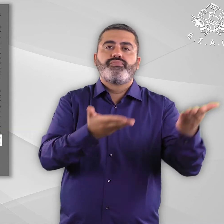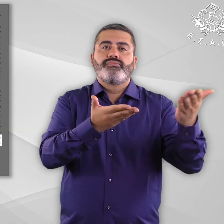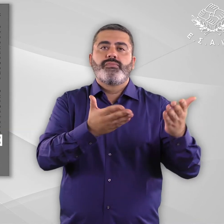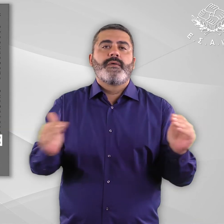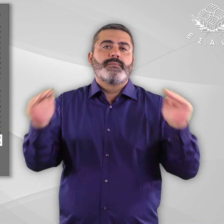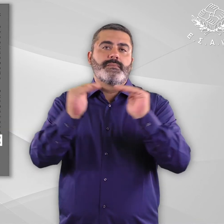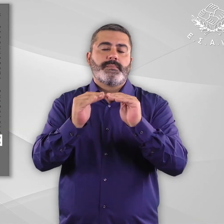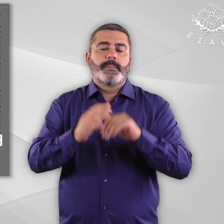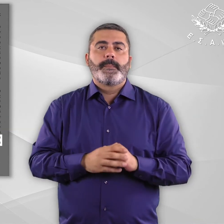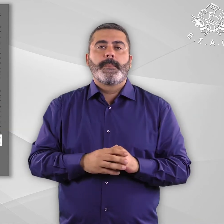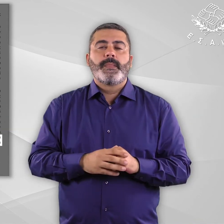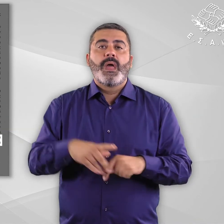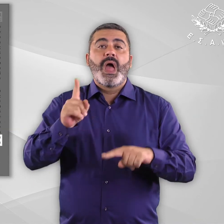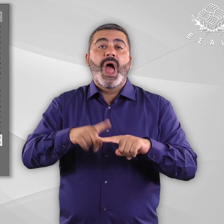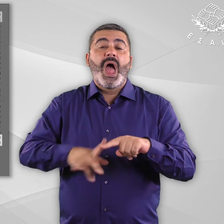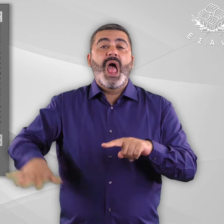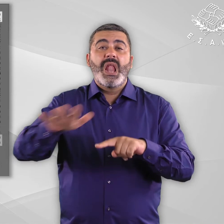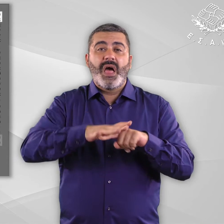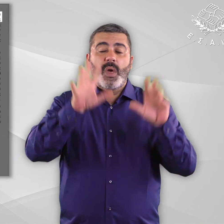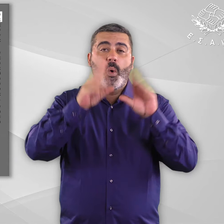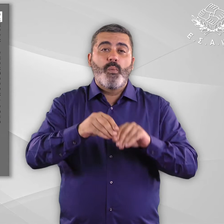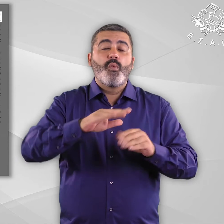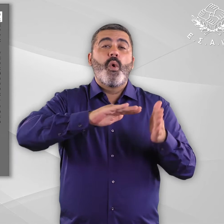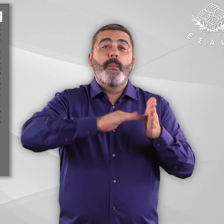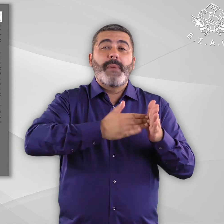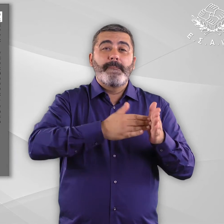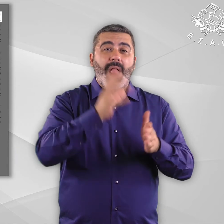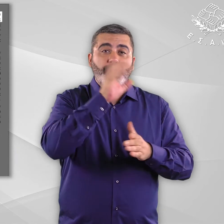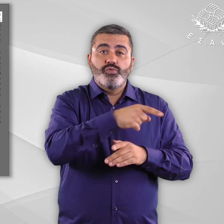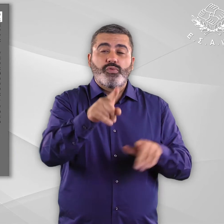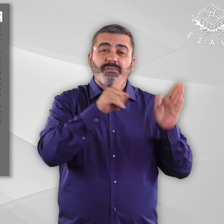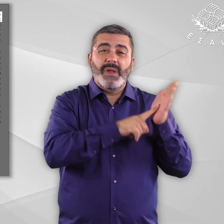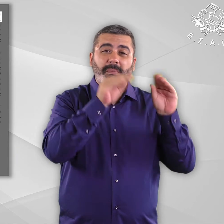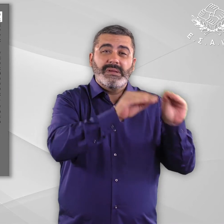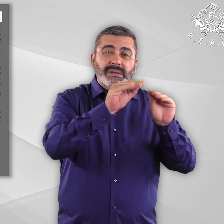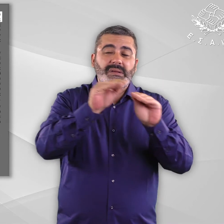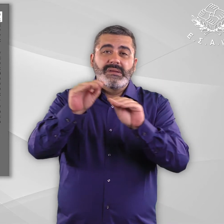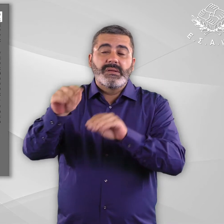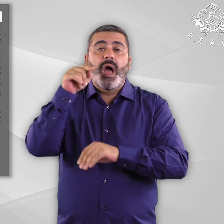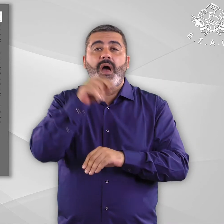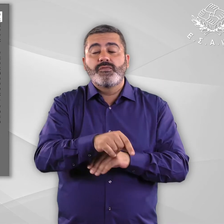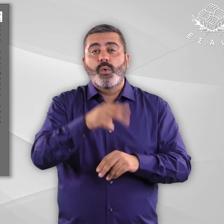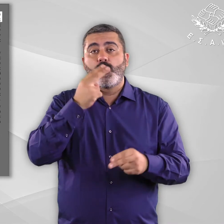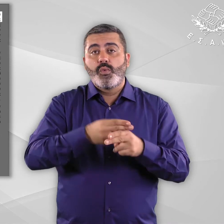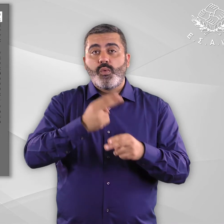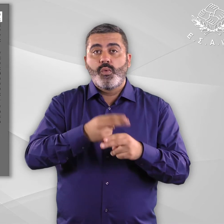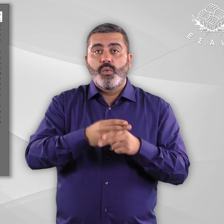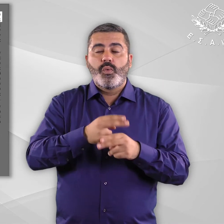επιμόρφωσης του προσωπικού των μουσεών σε θέματα αναπηρίας αναγνωρίζεται γενικότερα και υπάρχουν ορισμένα παραδείγματα σχετικών